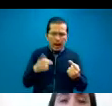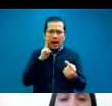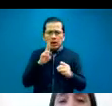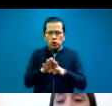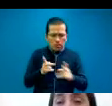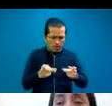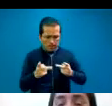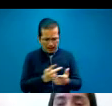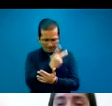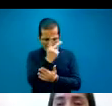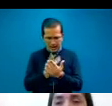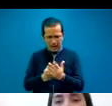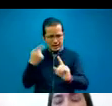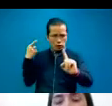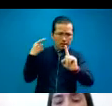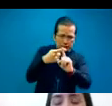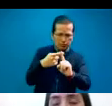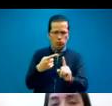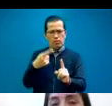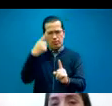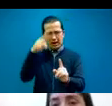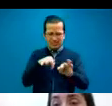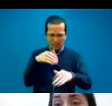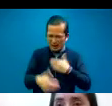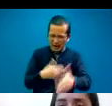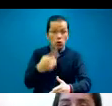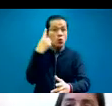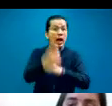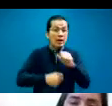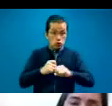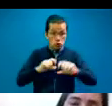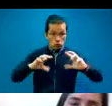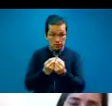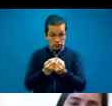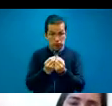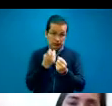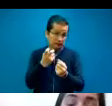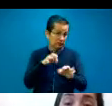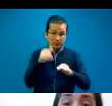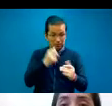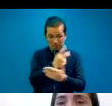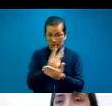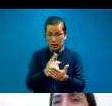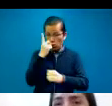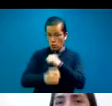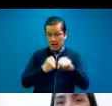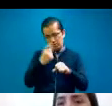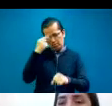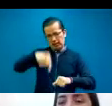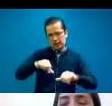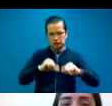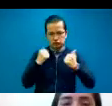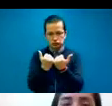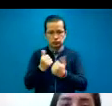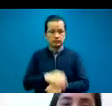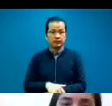planteamos cada año para la asociación. Y en ese marco se crean